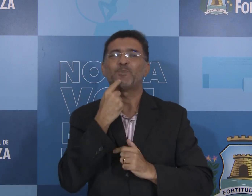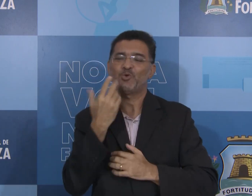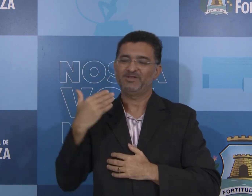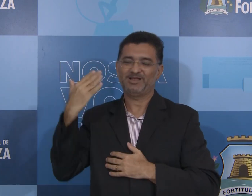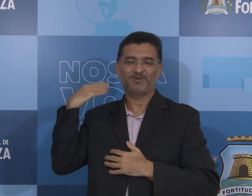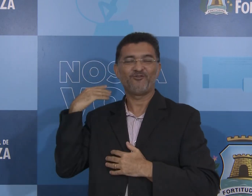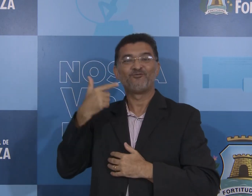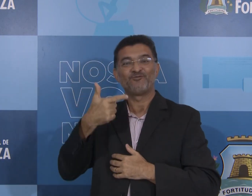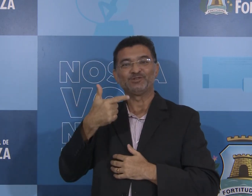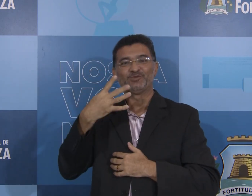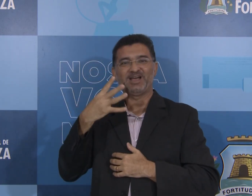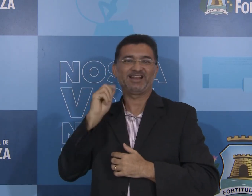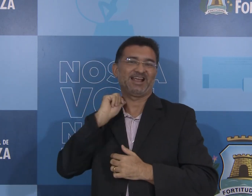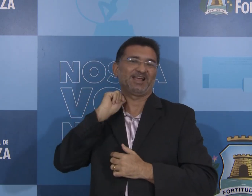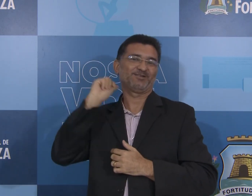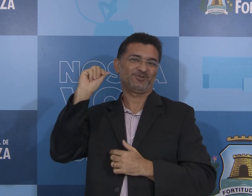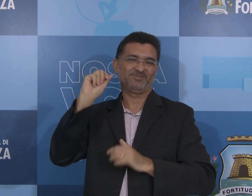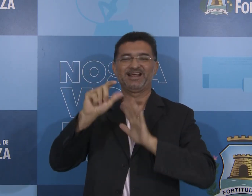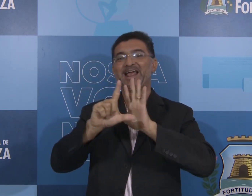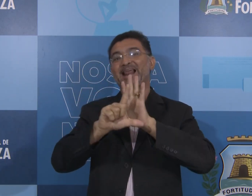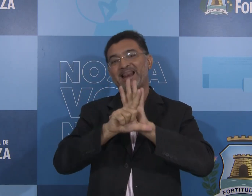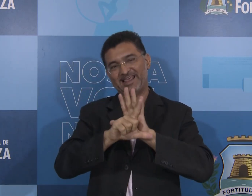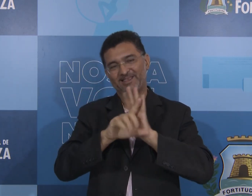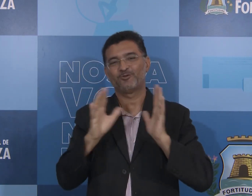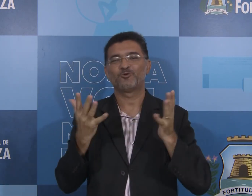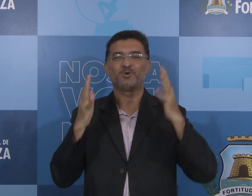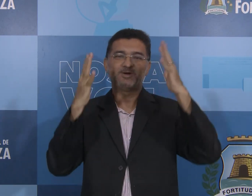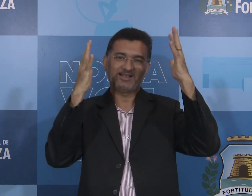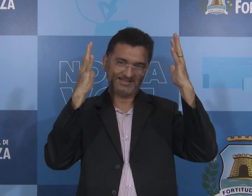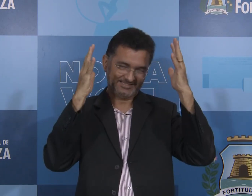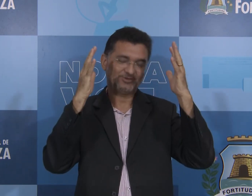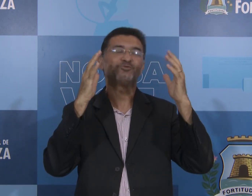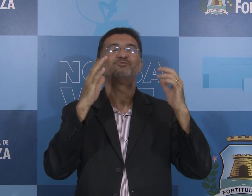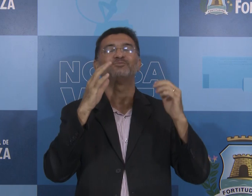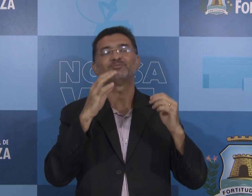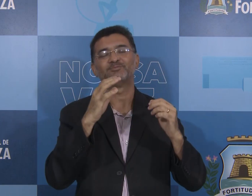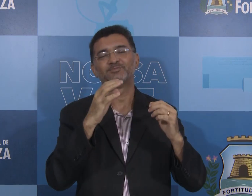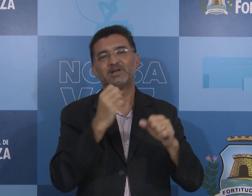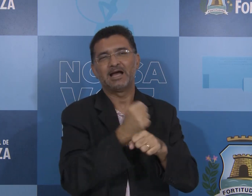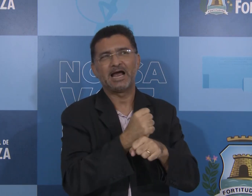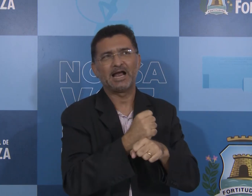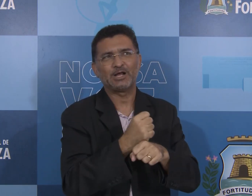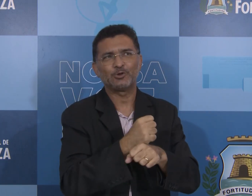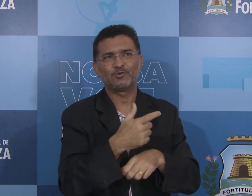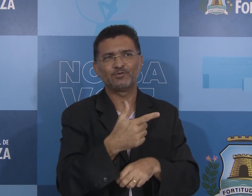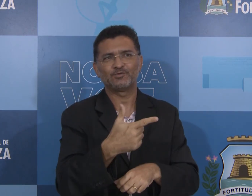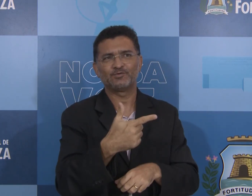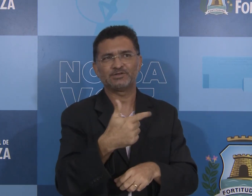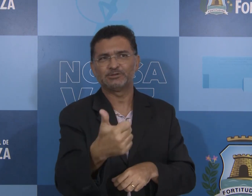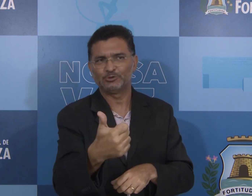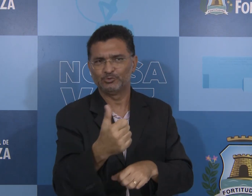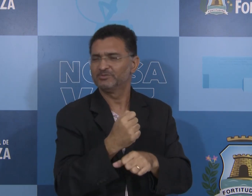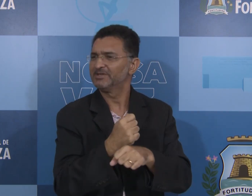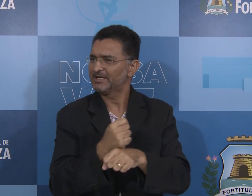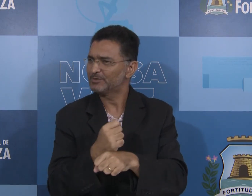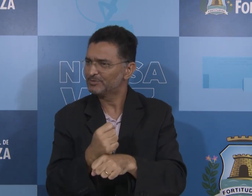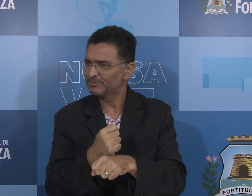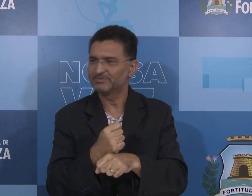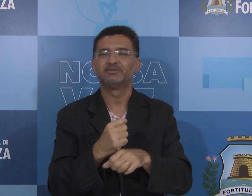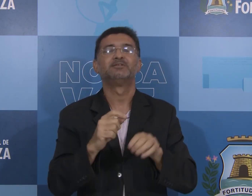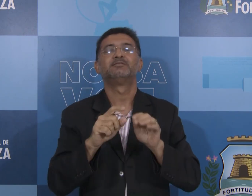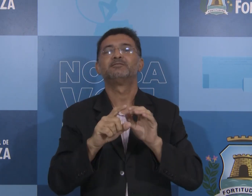Então, em 2002, a gente teve a regulamentação da Lei de Libras. Então, há pouco tempo, dia 24 de abril,